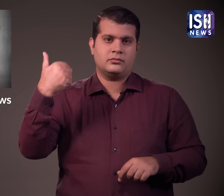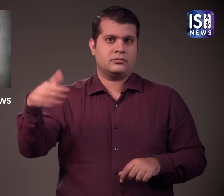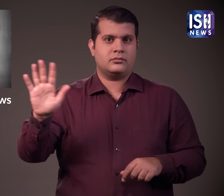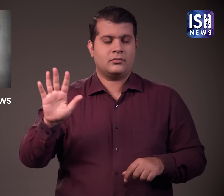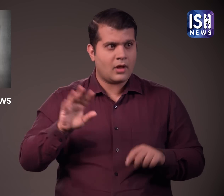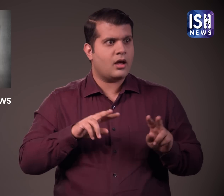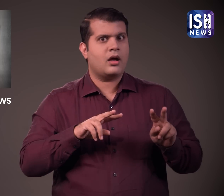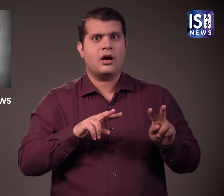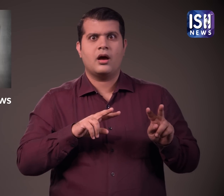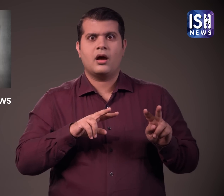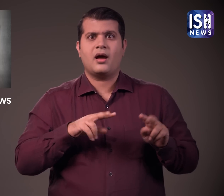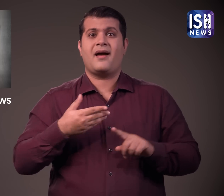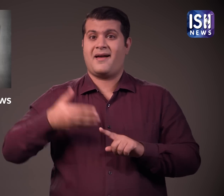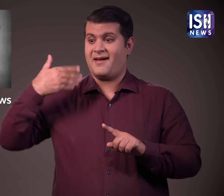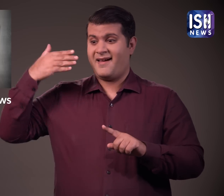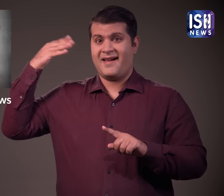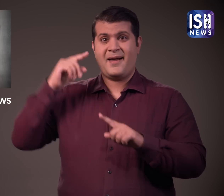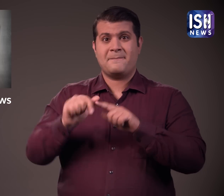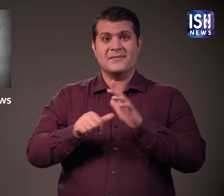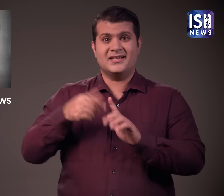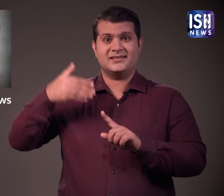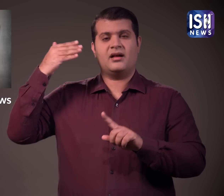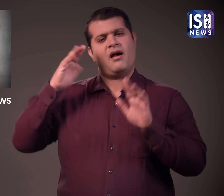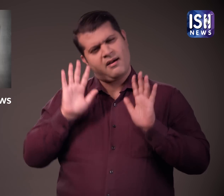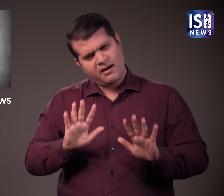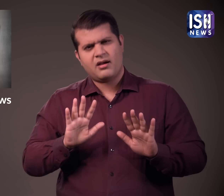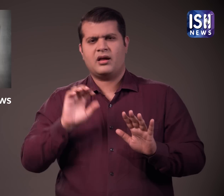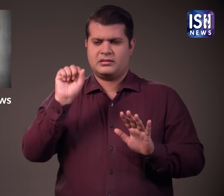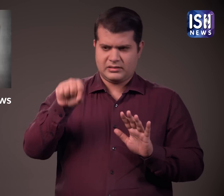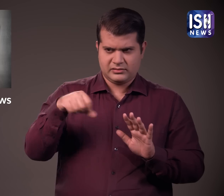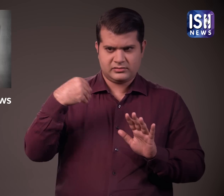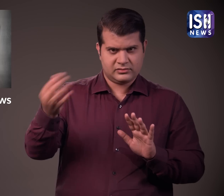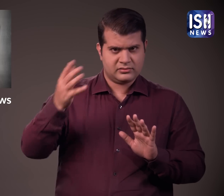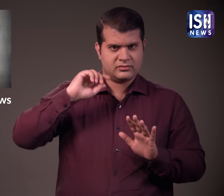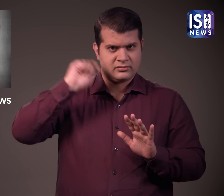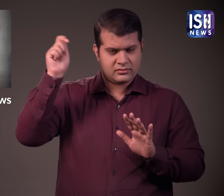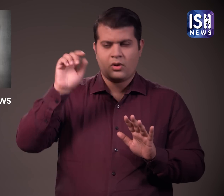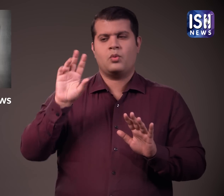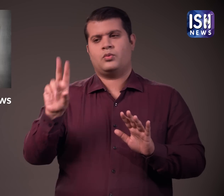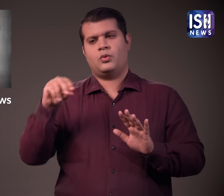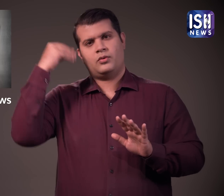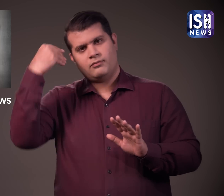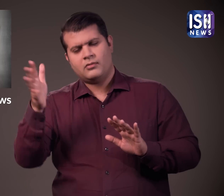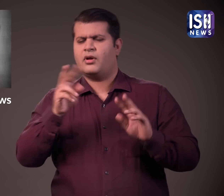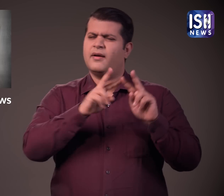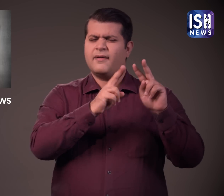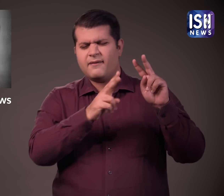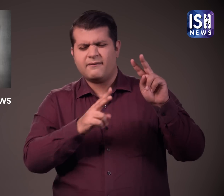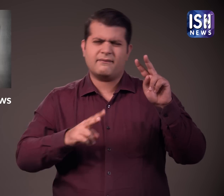बहुत खूम उससे पहले के राश्ट्रपत्यों ने दया याचिकाओ को स्विकार या अस्विकार करने की शक्ति का इस्तमाल